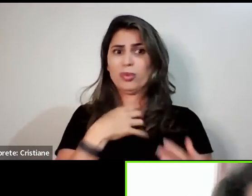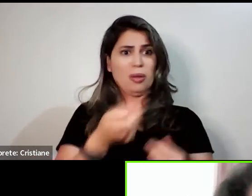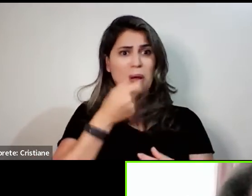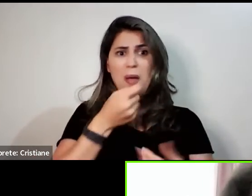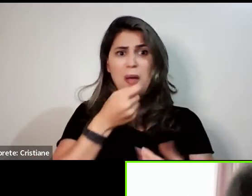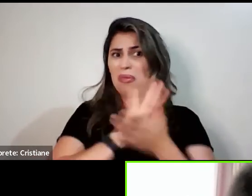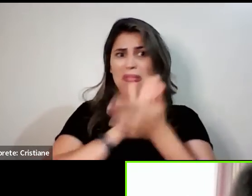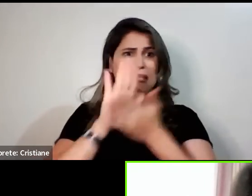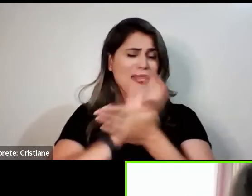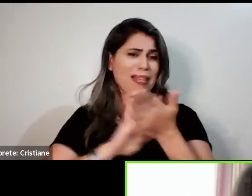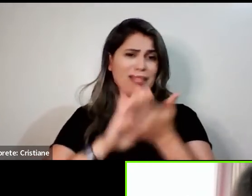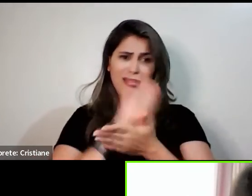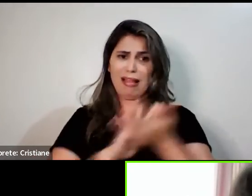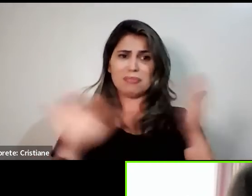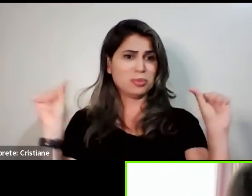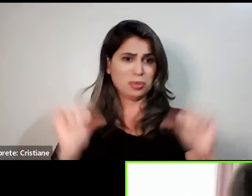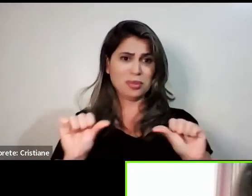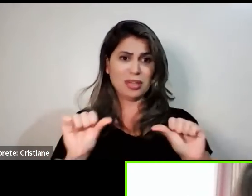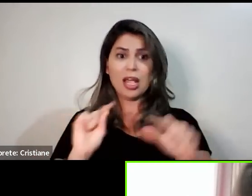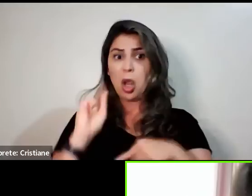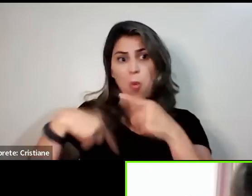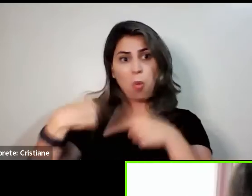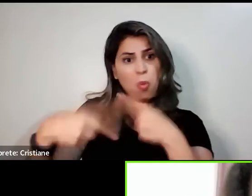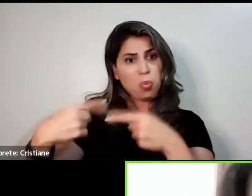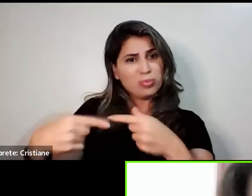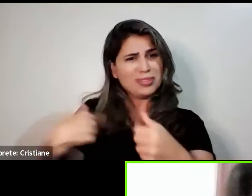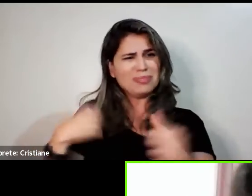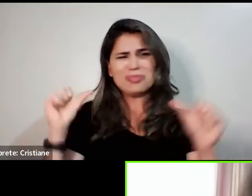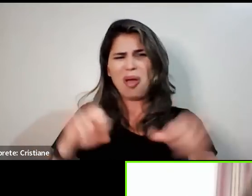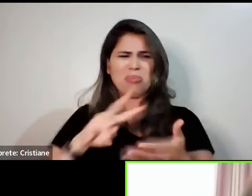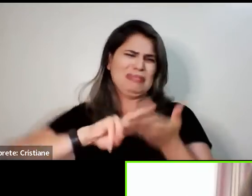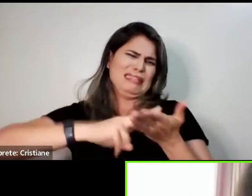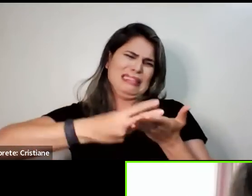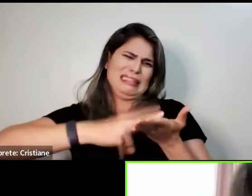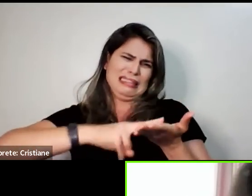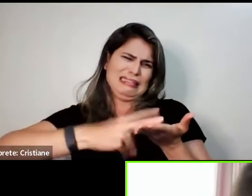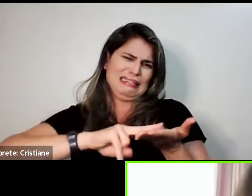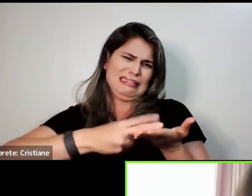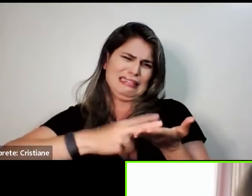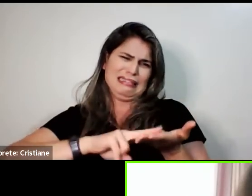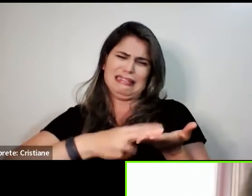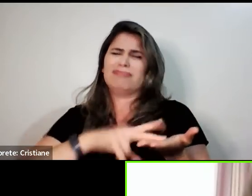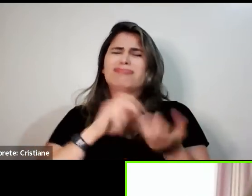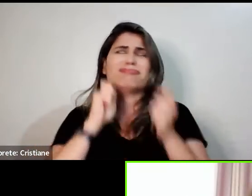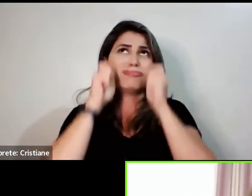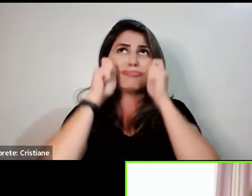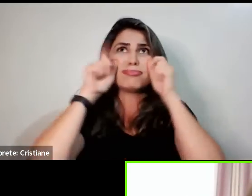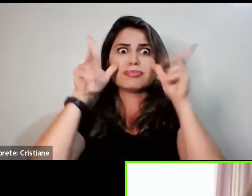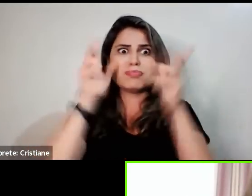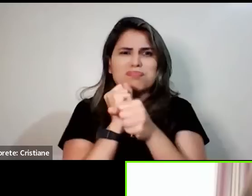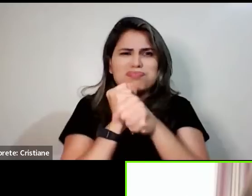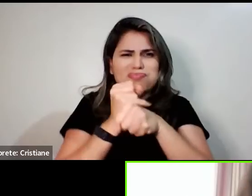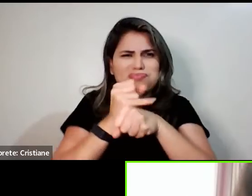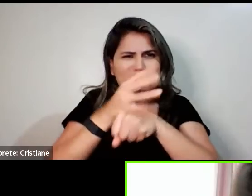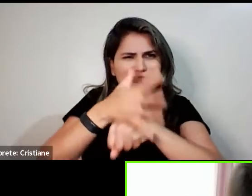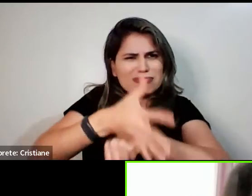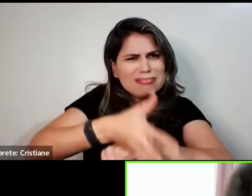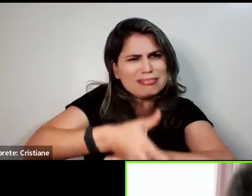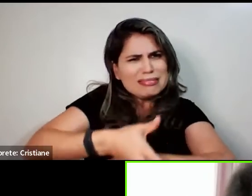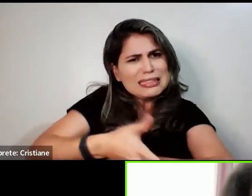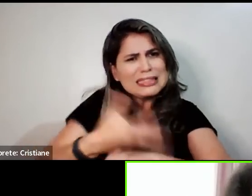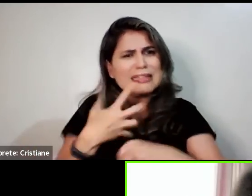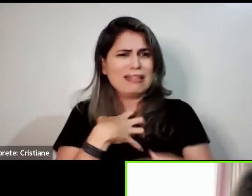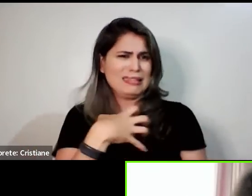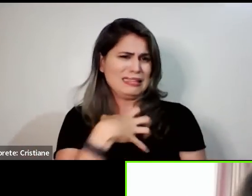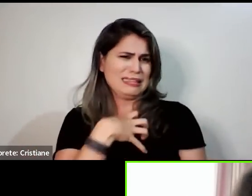outros, que são horríveis. Como insônia, porque a gente acorda de madrugada se sentindo mal e não